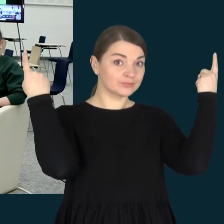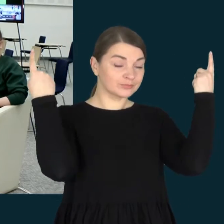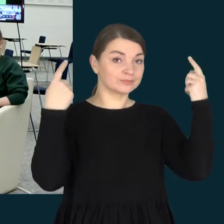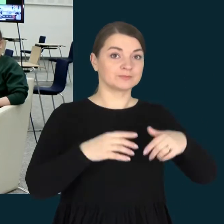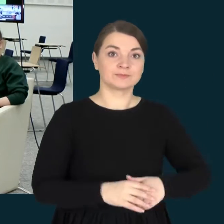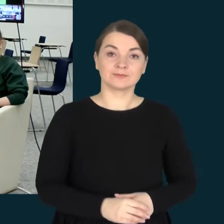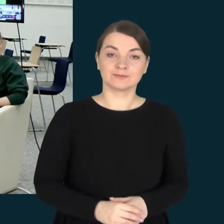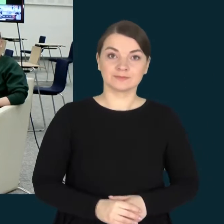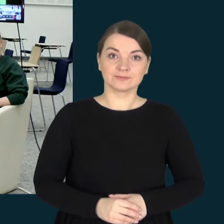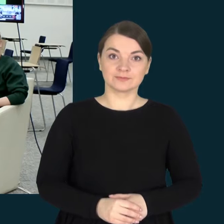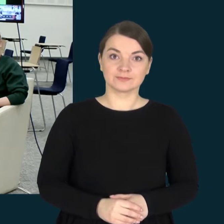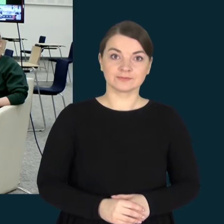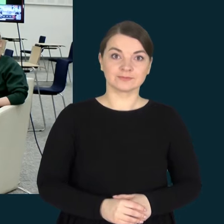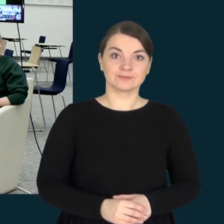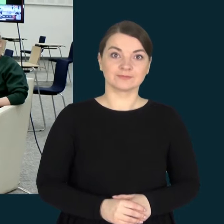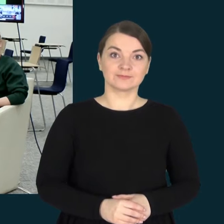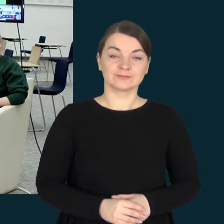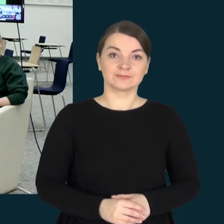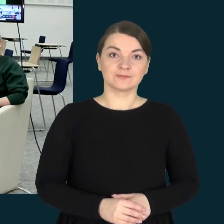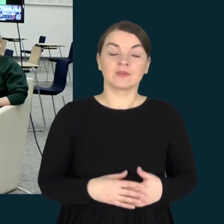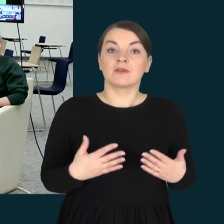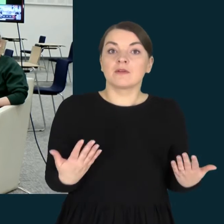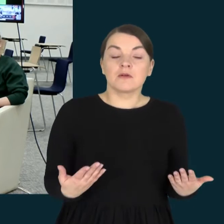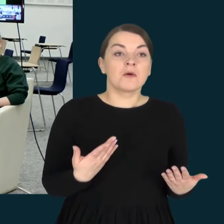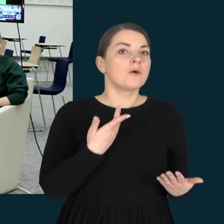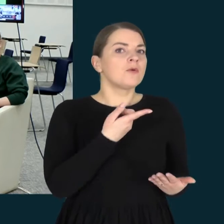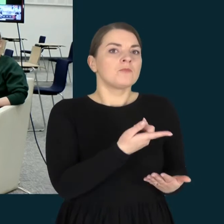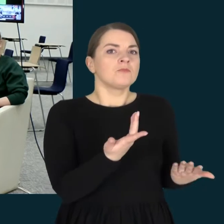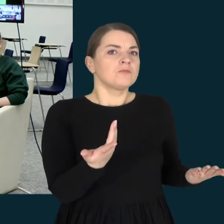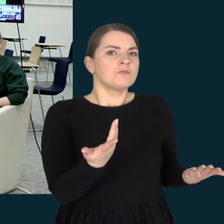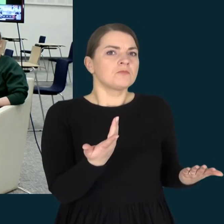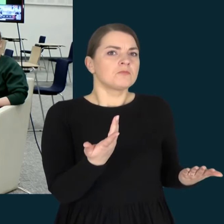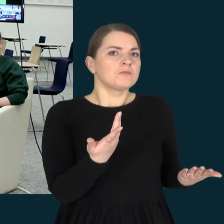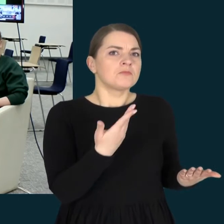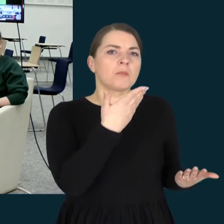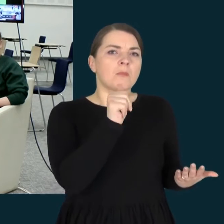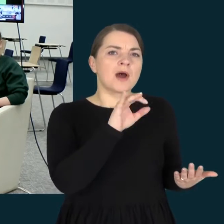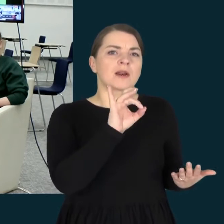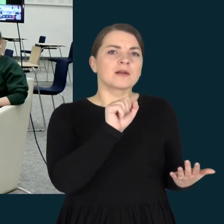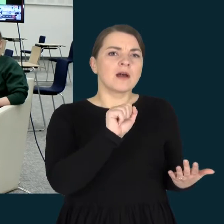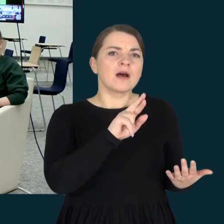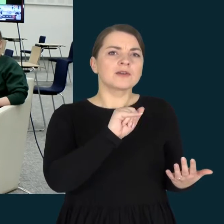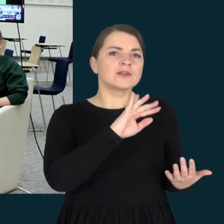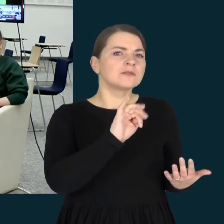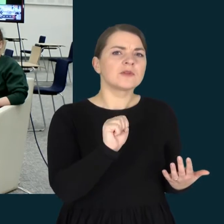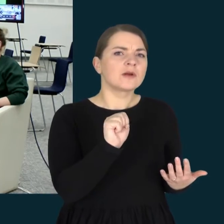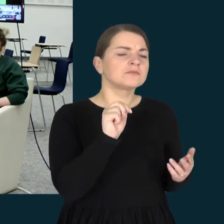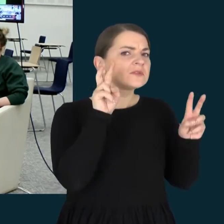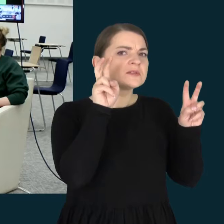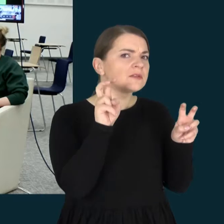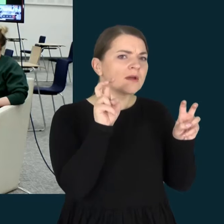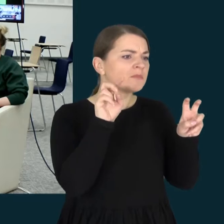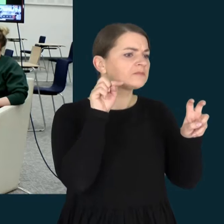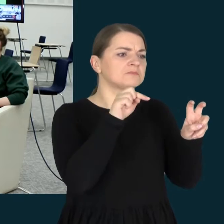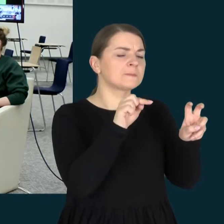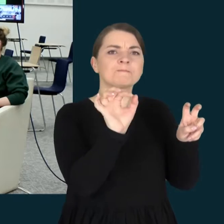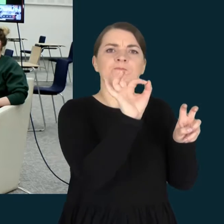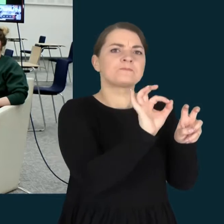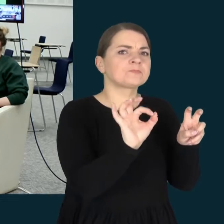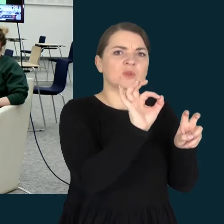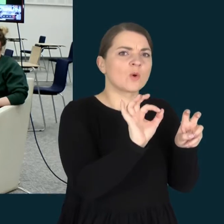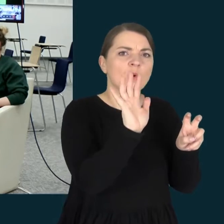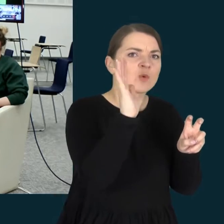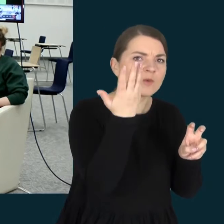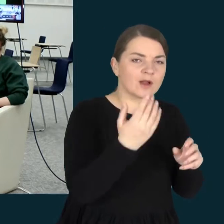girnomis, tapau trapiu vaiko prieglapščiu. Margarita, kas slypi už šio pranešimo temos?